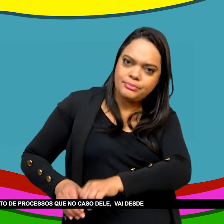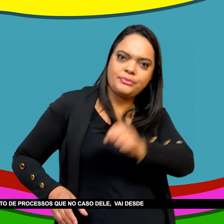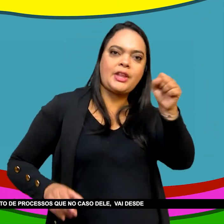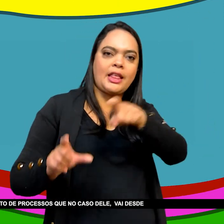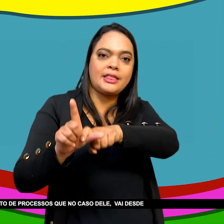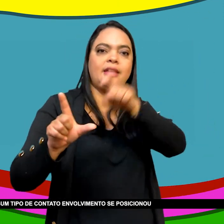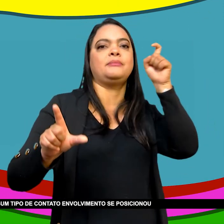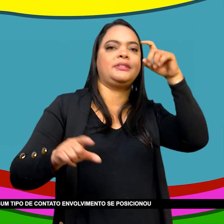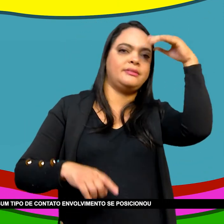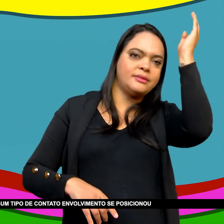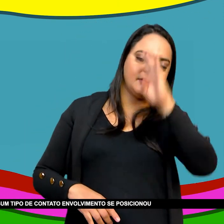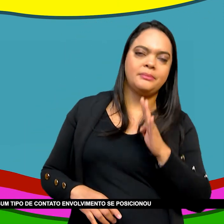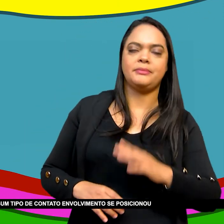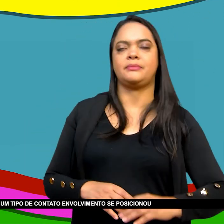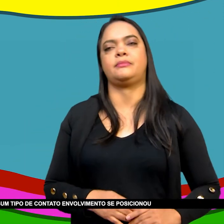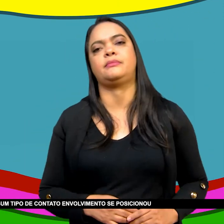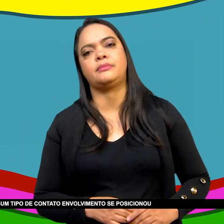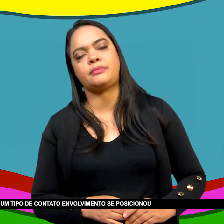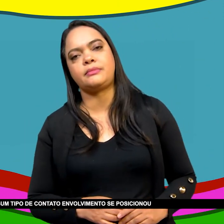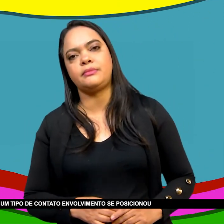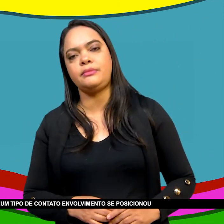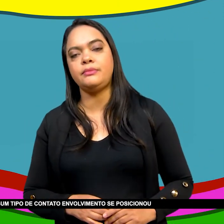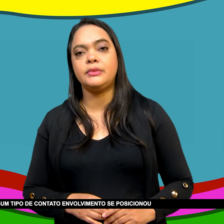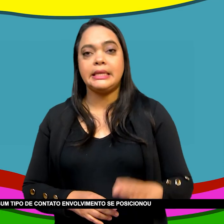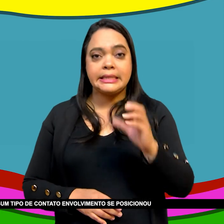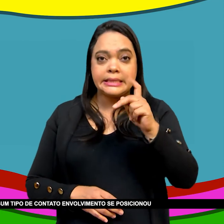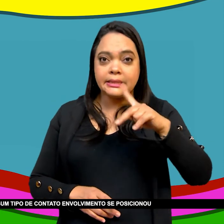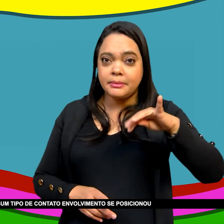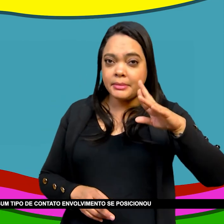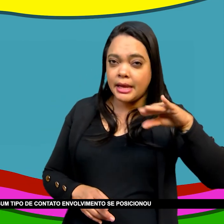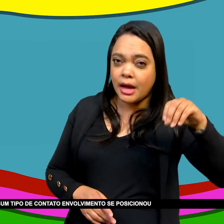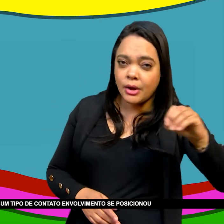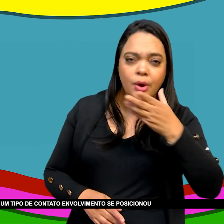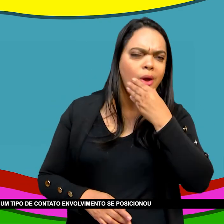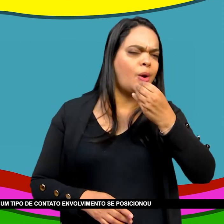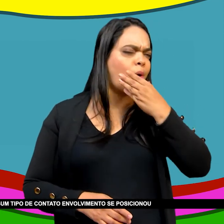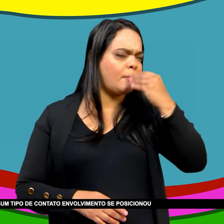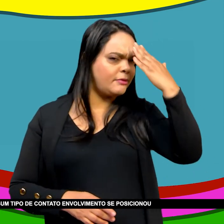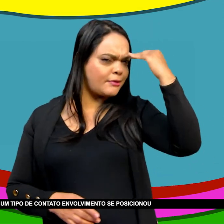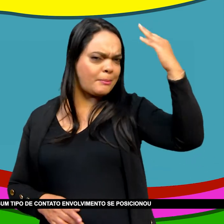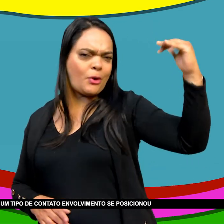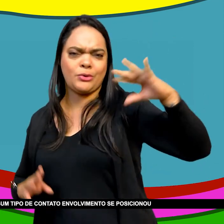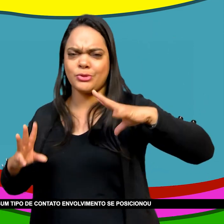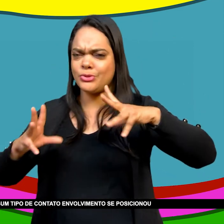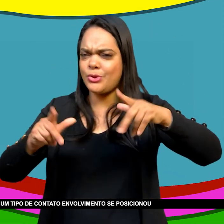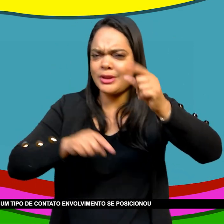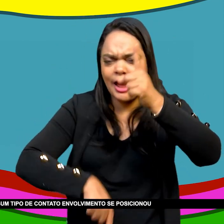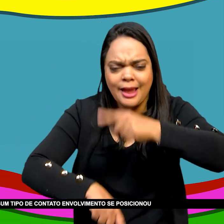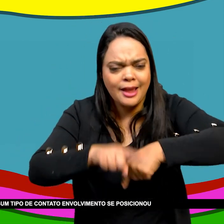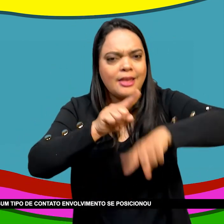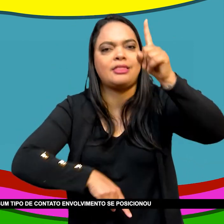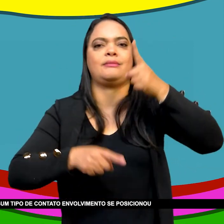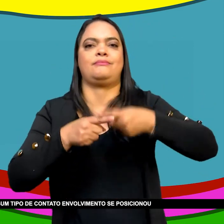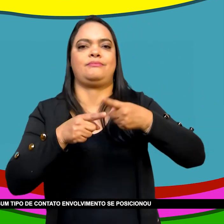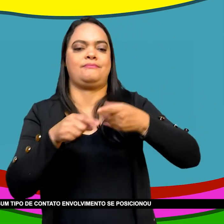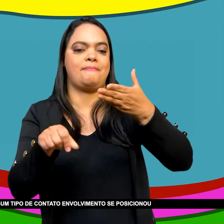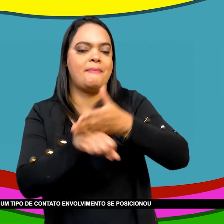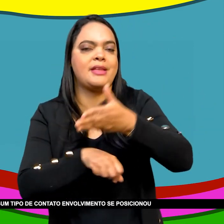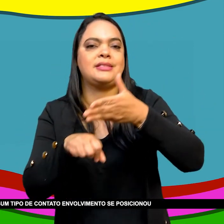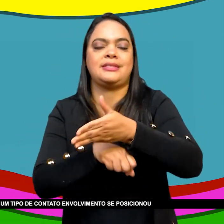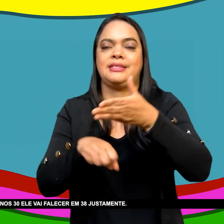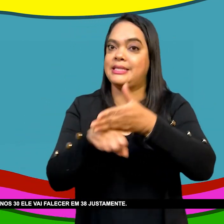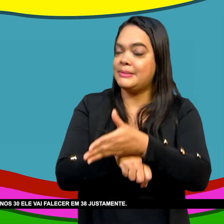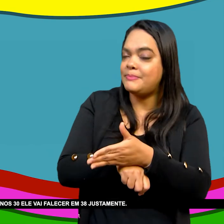Vai desde a Conjuração baiana Até a cabanagem Ele teve algum tipo De contato O envolvimento Se